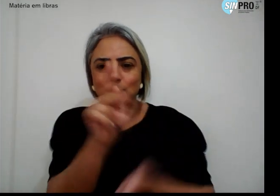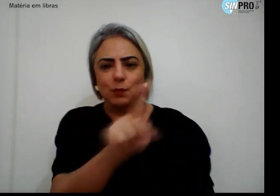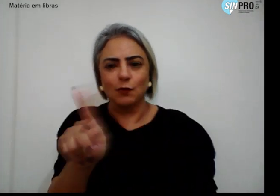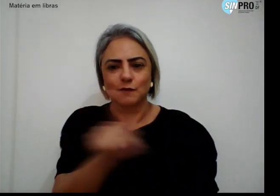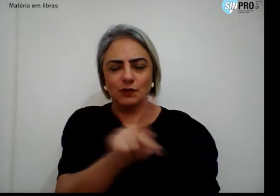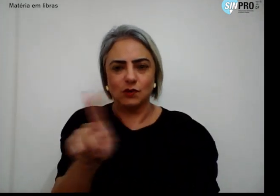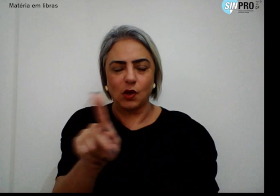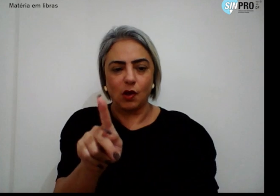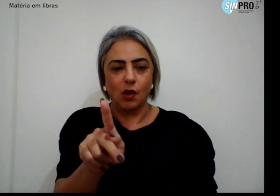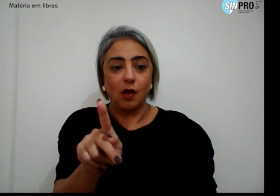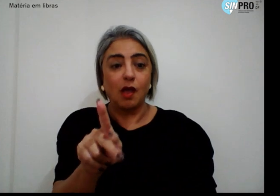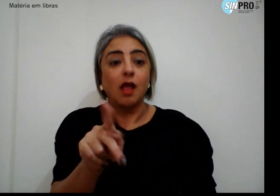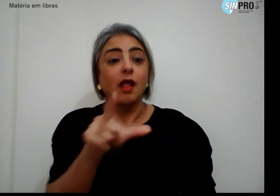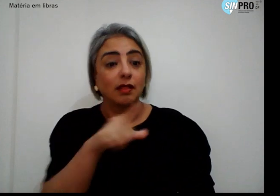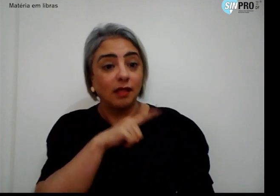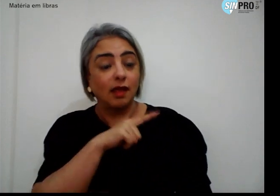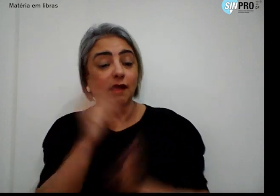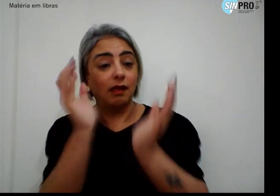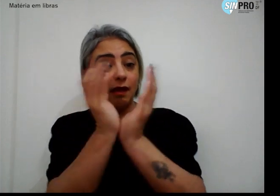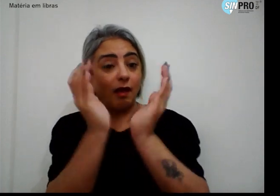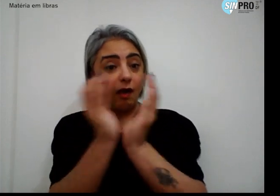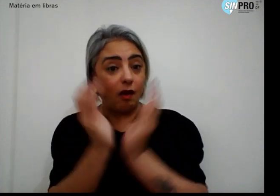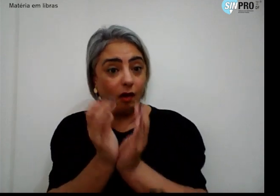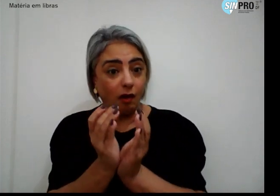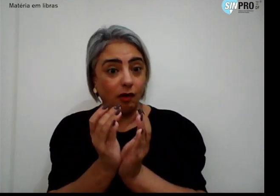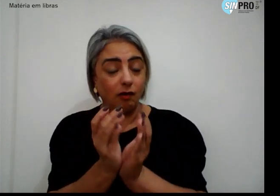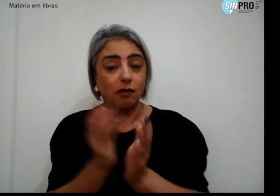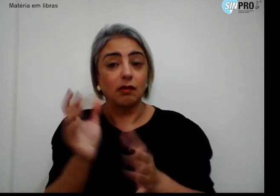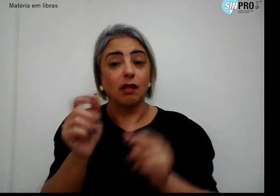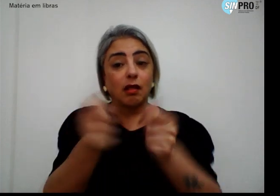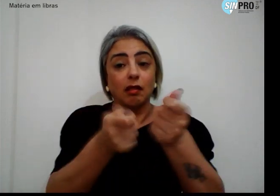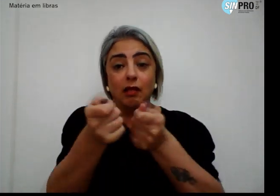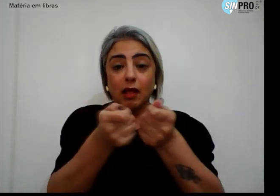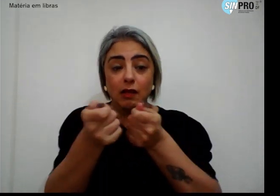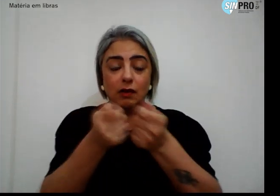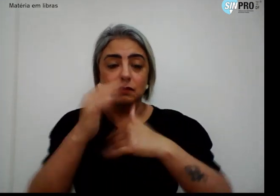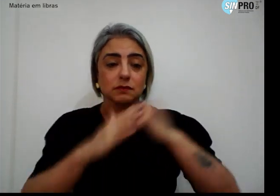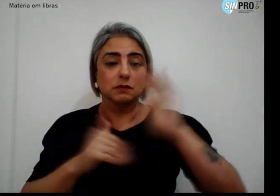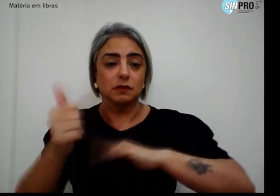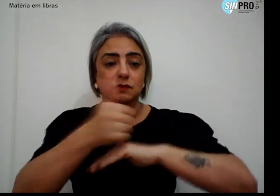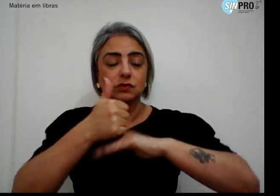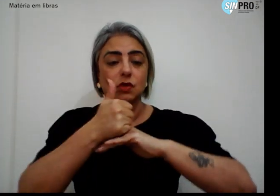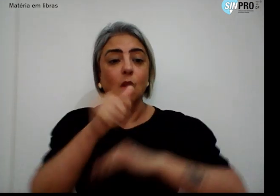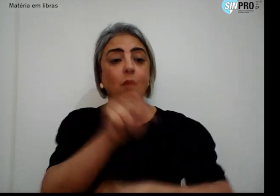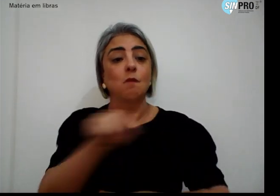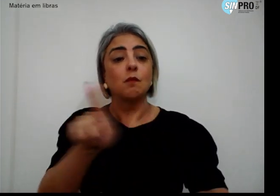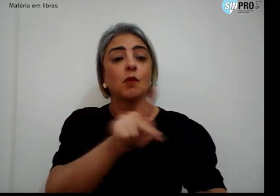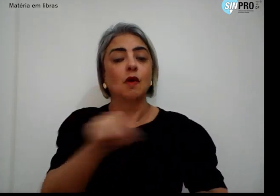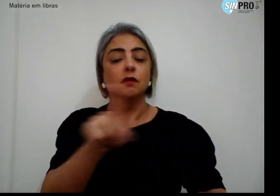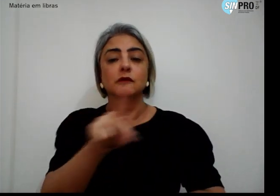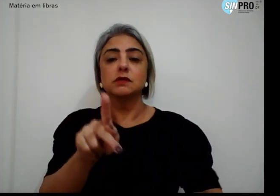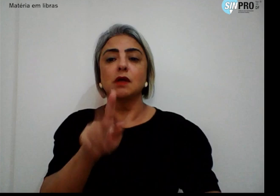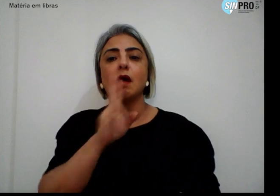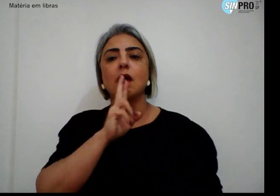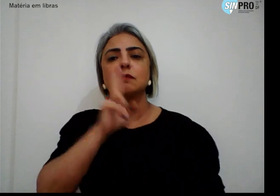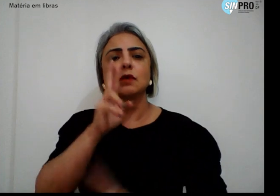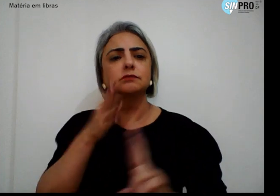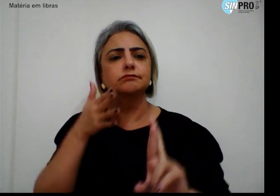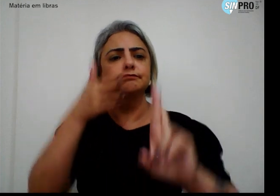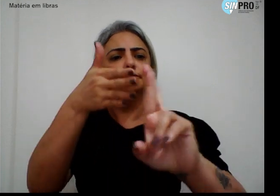a órgãos ou autarquias reguladoras de profissões, o professor responde diretamente à